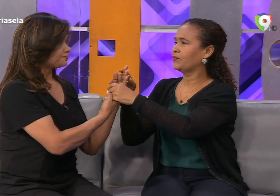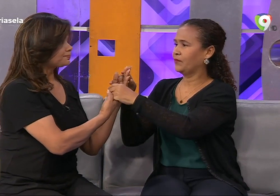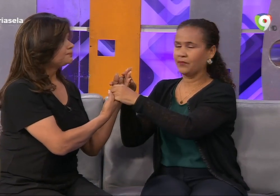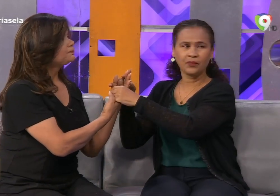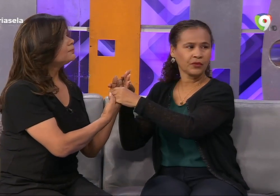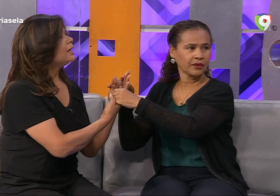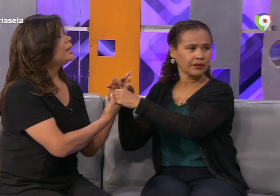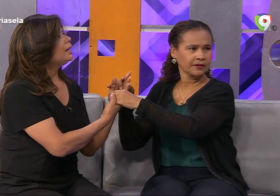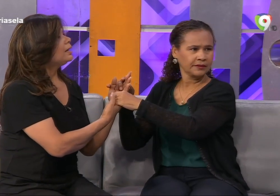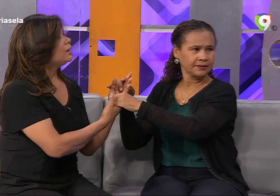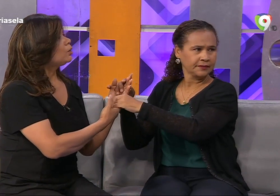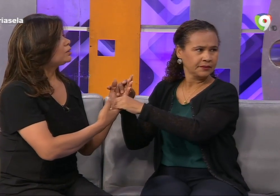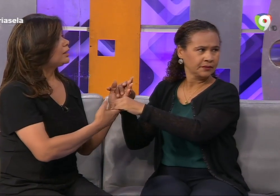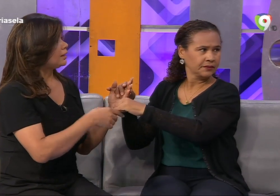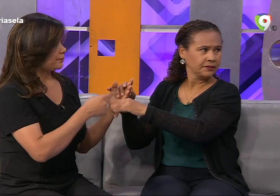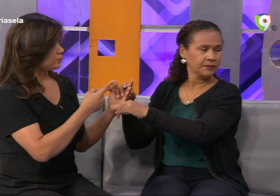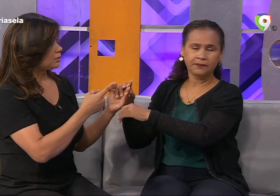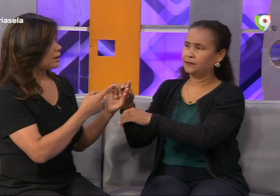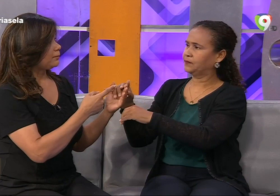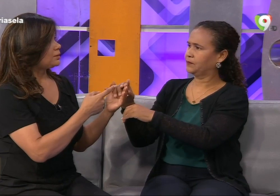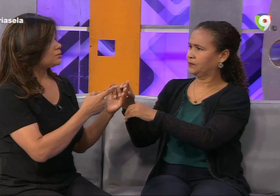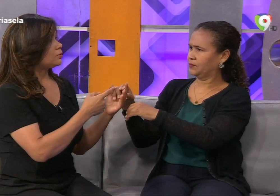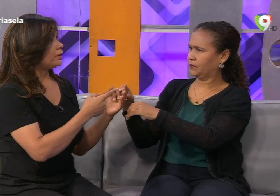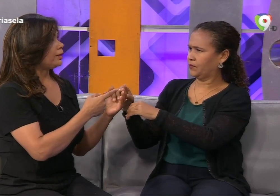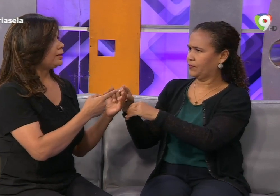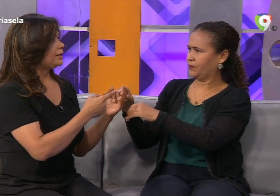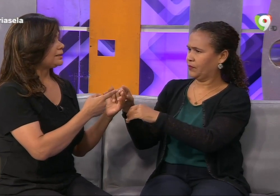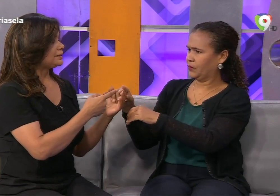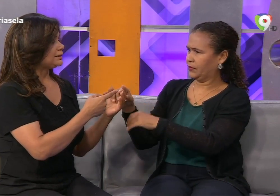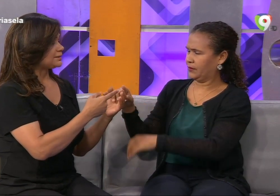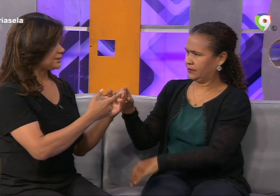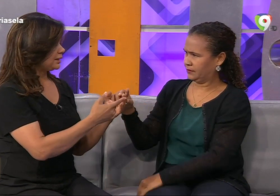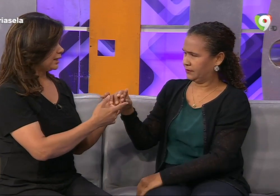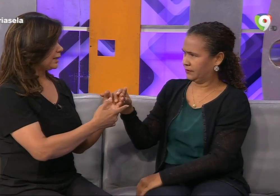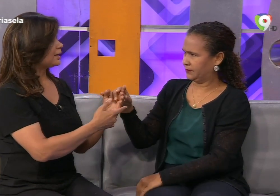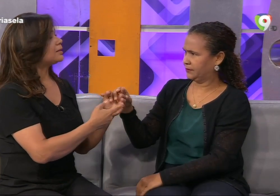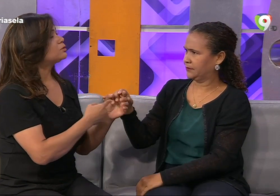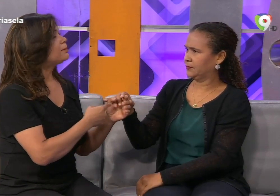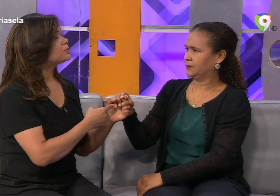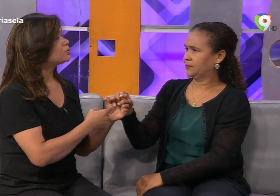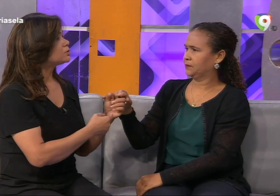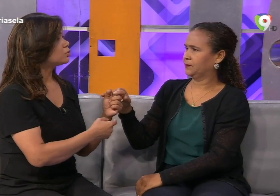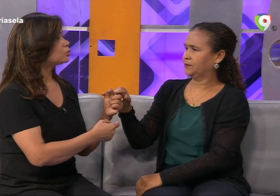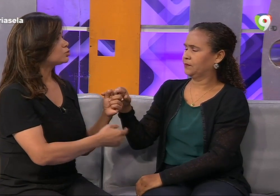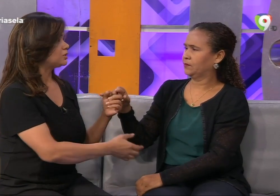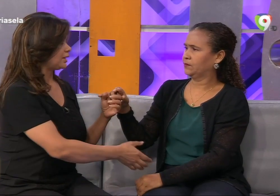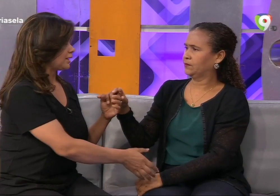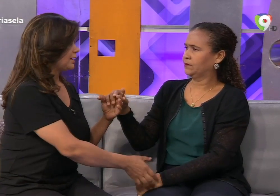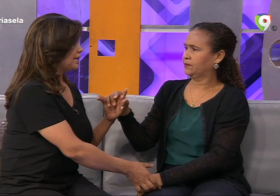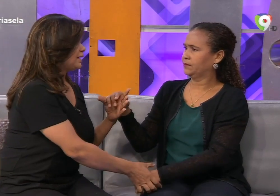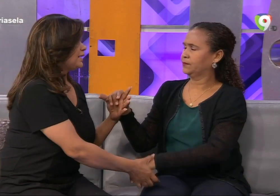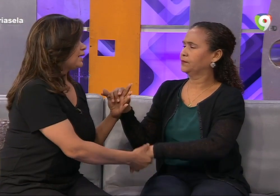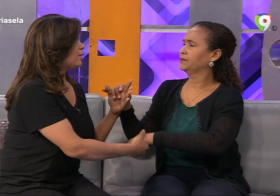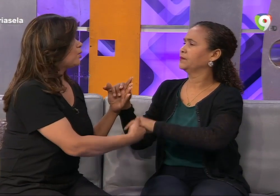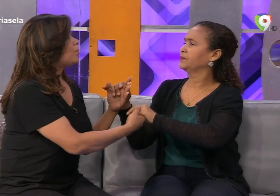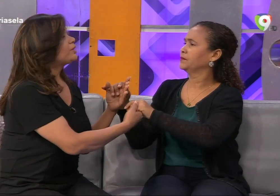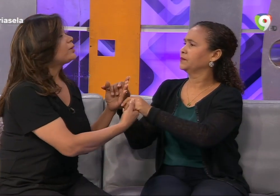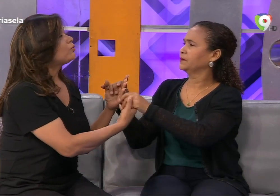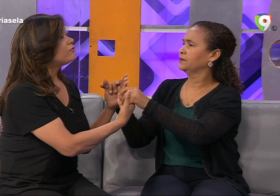bueno lo de la pregunta que me hizo si en el caso de la persona sordo ciega como ella no